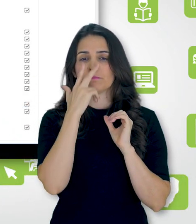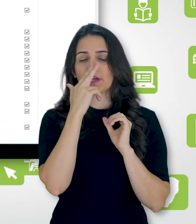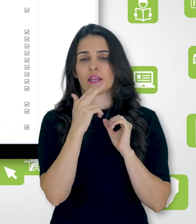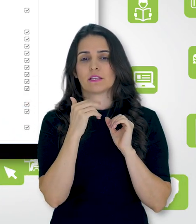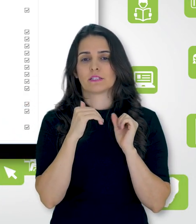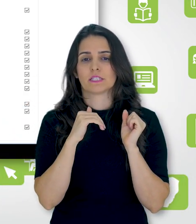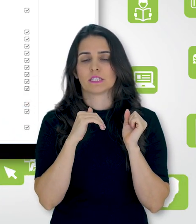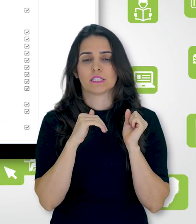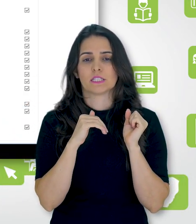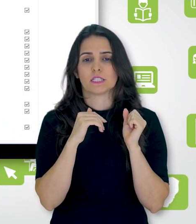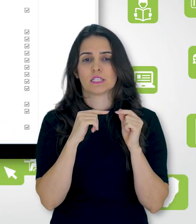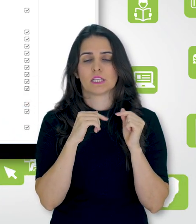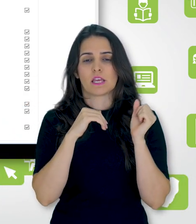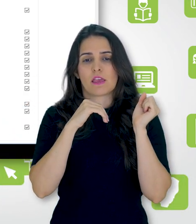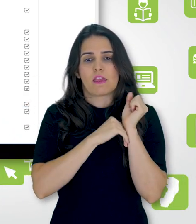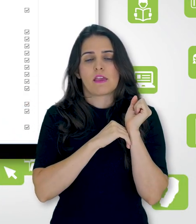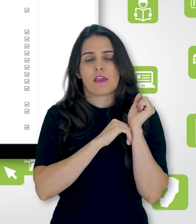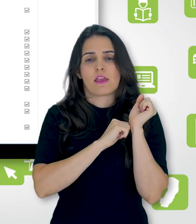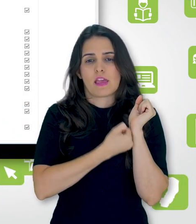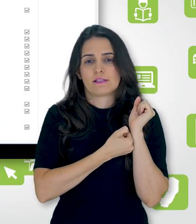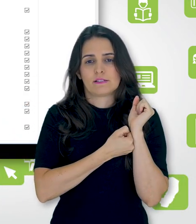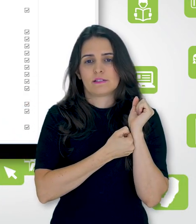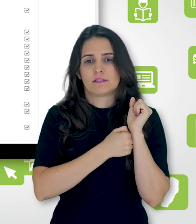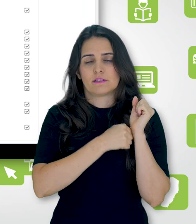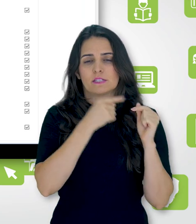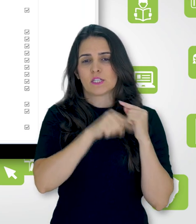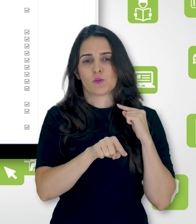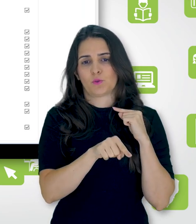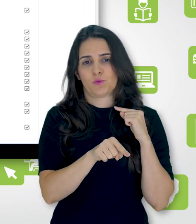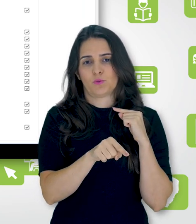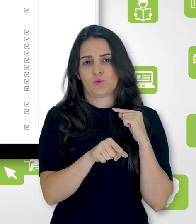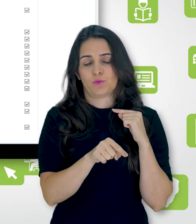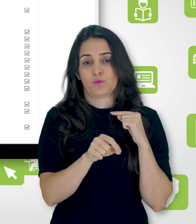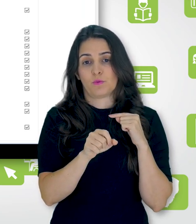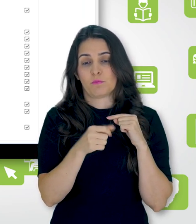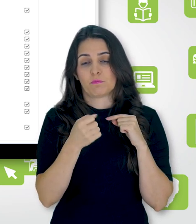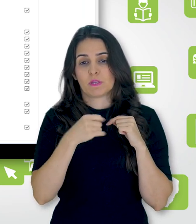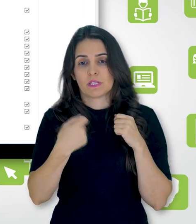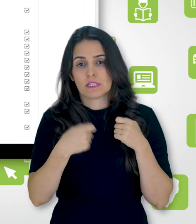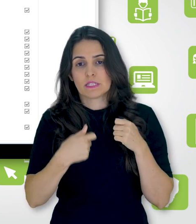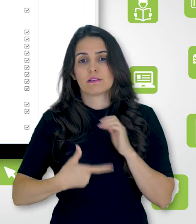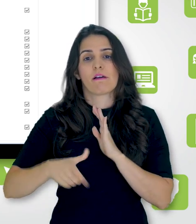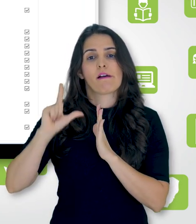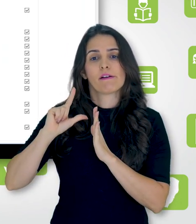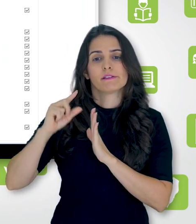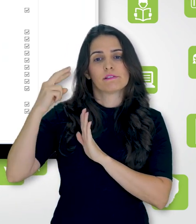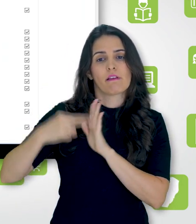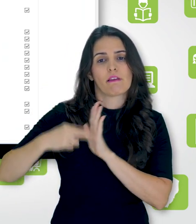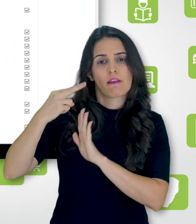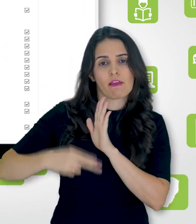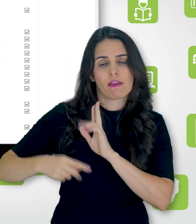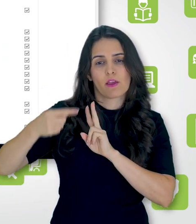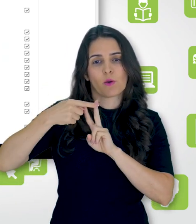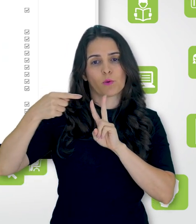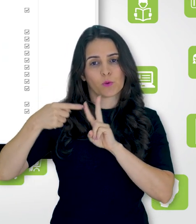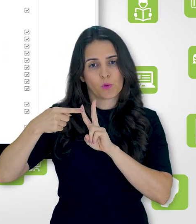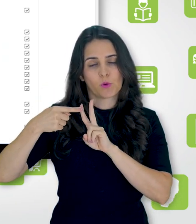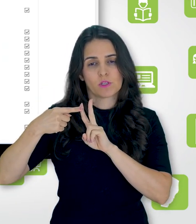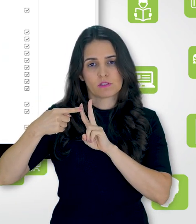disponível se a atividade orientação da prática 1 e a atividade orientação da prática 2 esteja